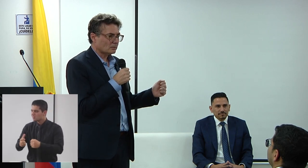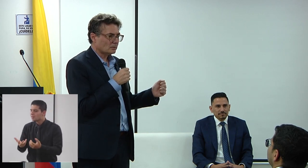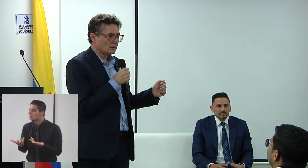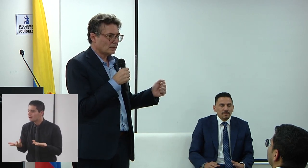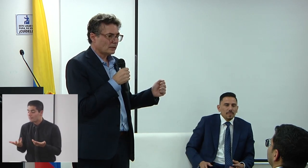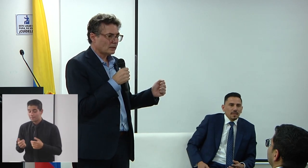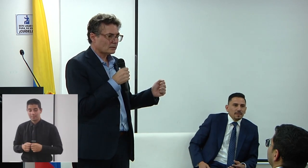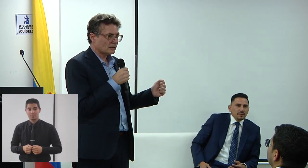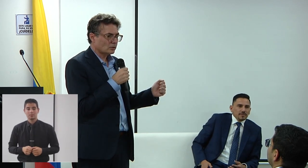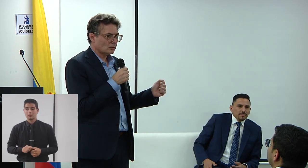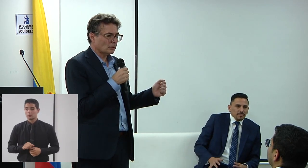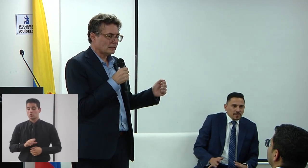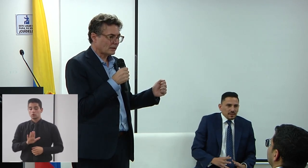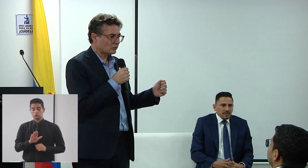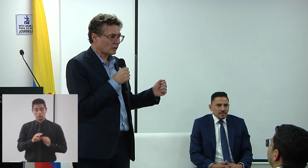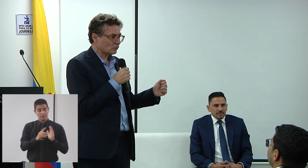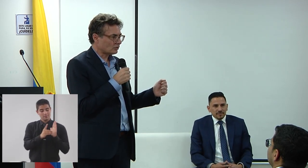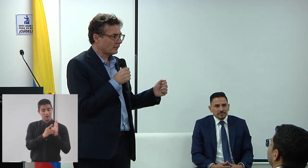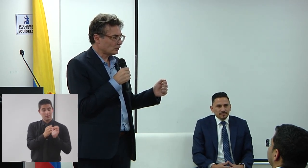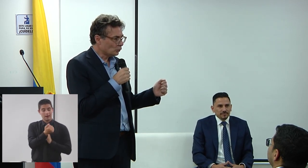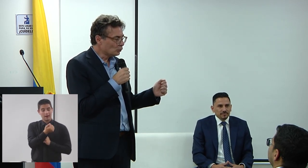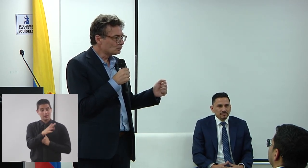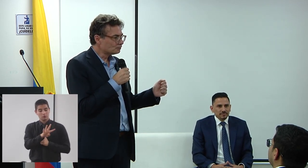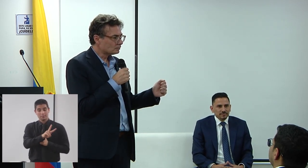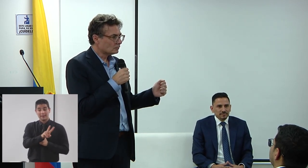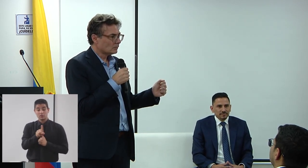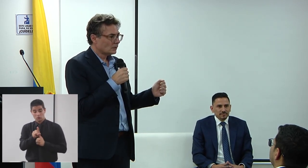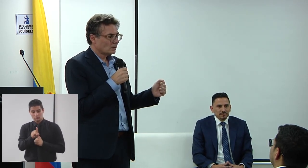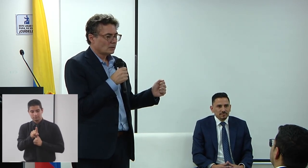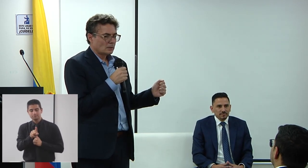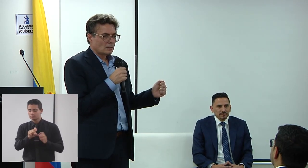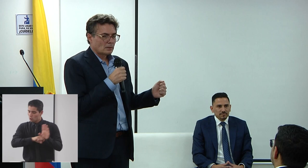plena del Decreto 1421,